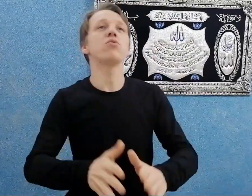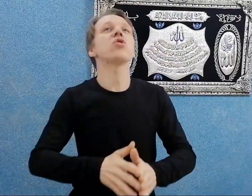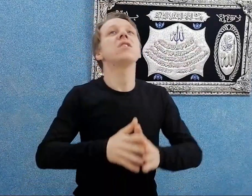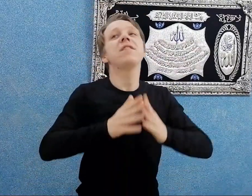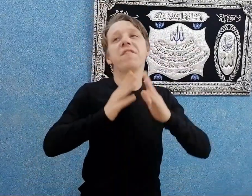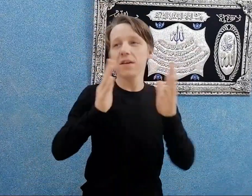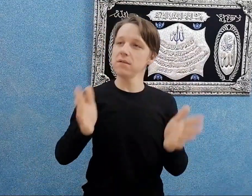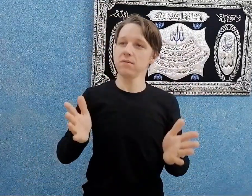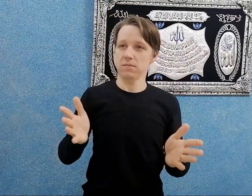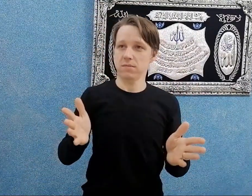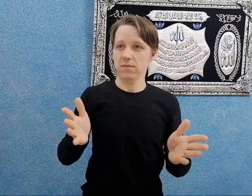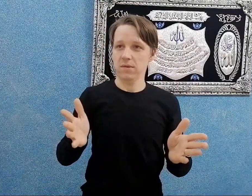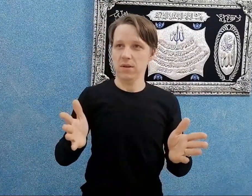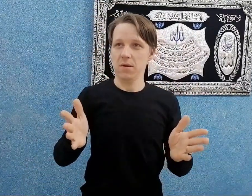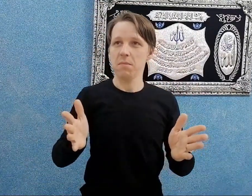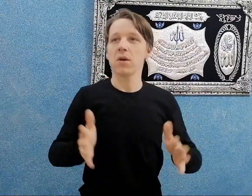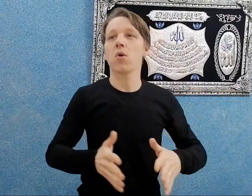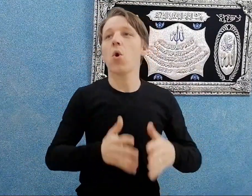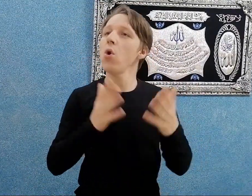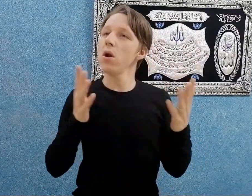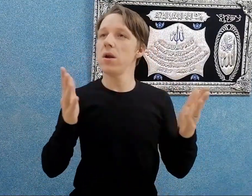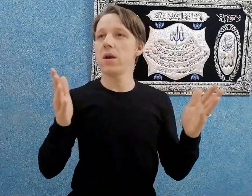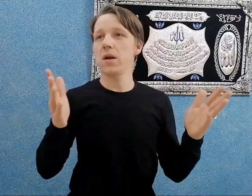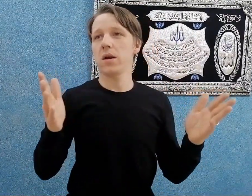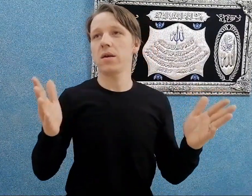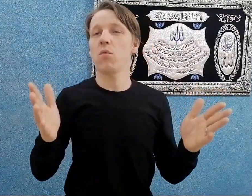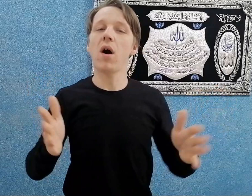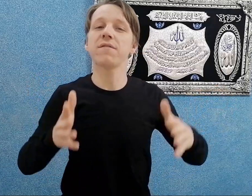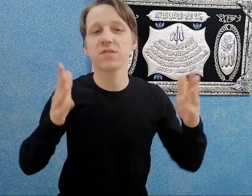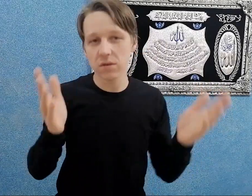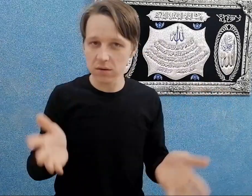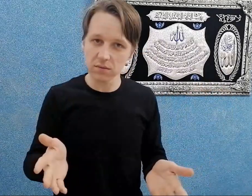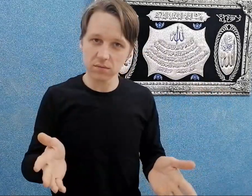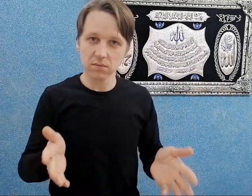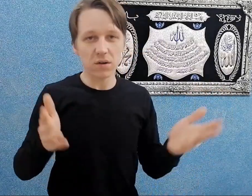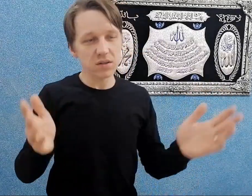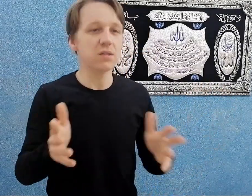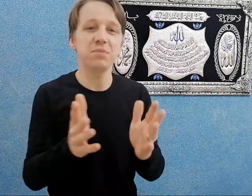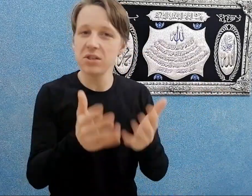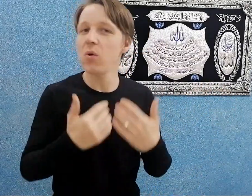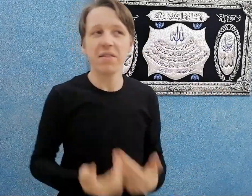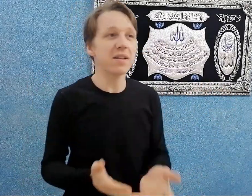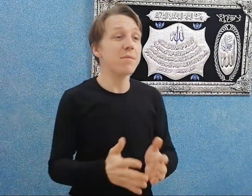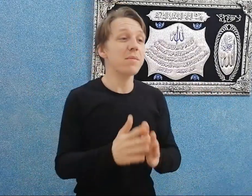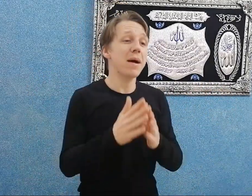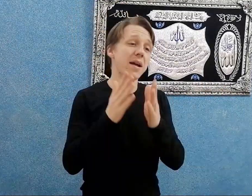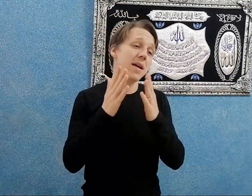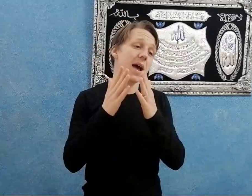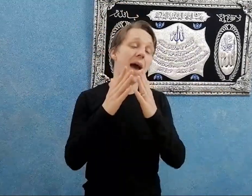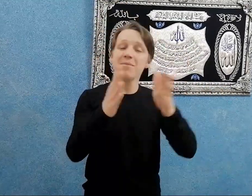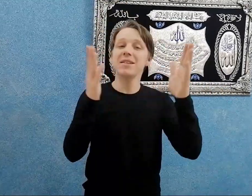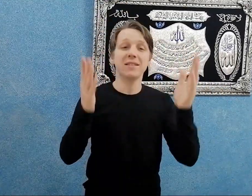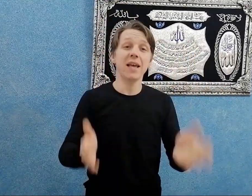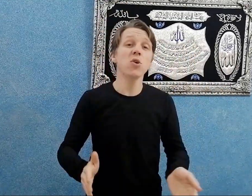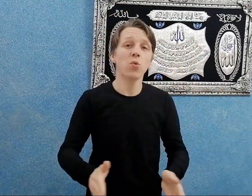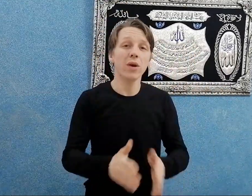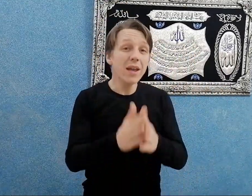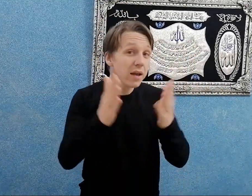كمصيفين من كل محافظات مصر بتيجوا عندنا بيبقى عامل ازاي وايه